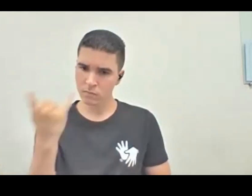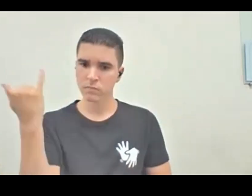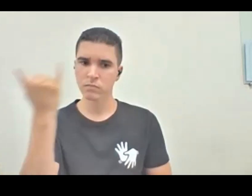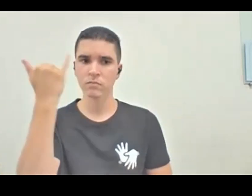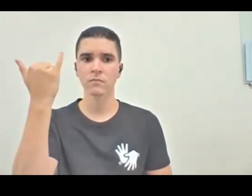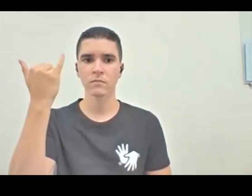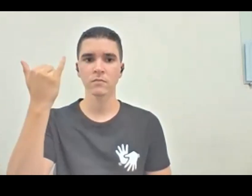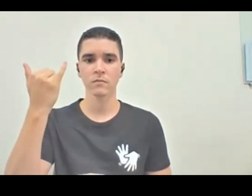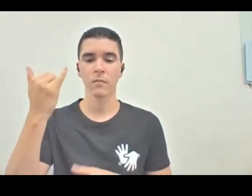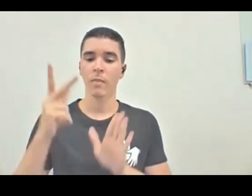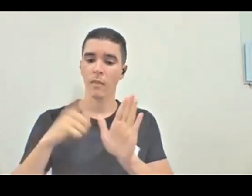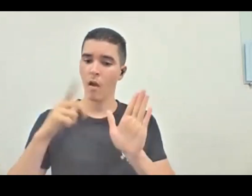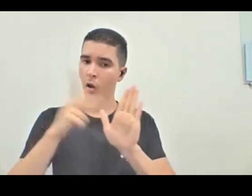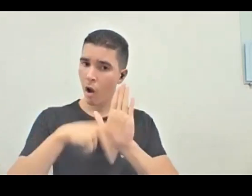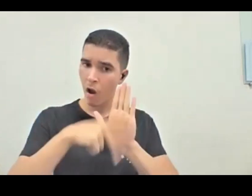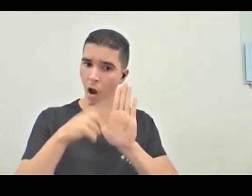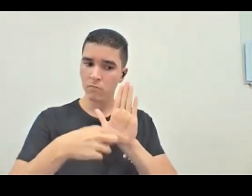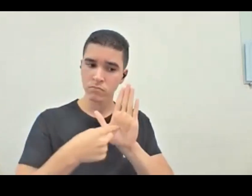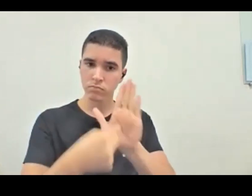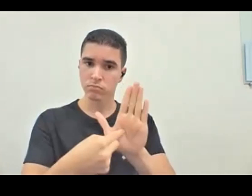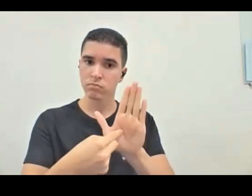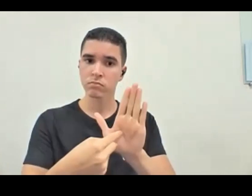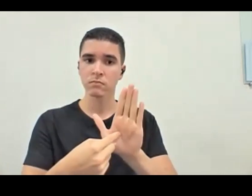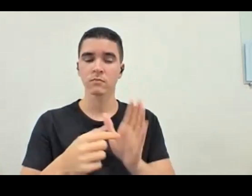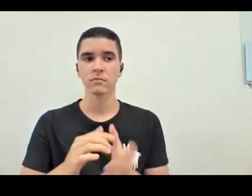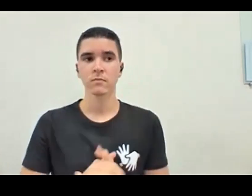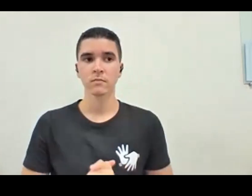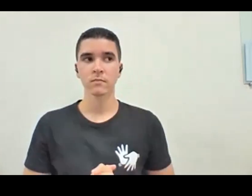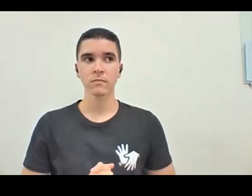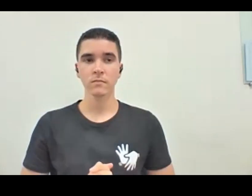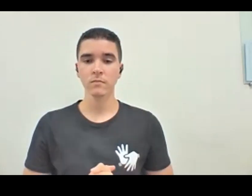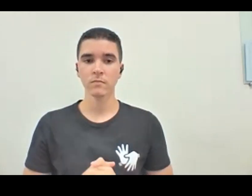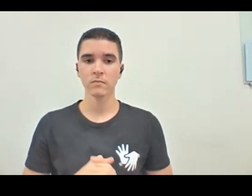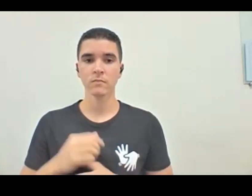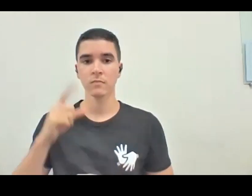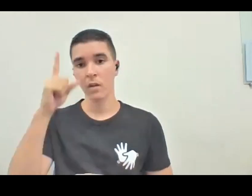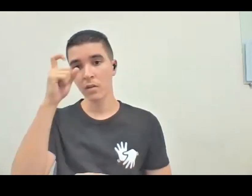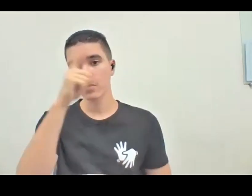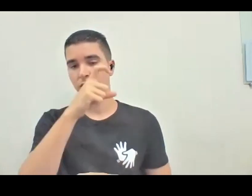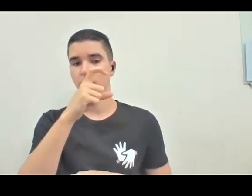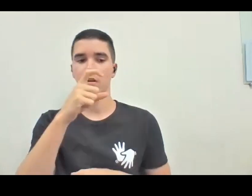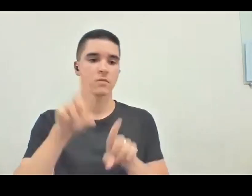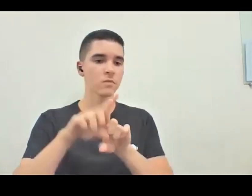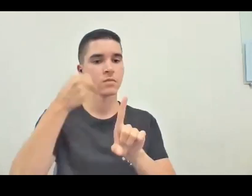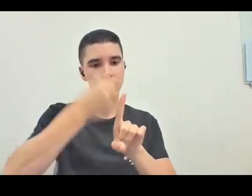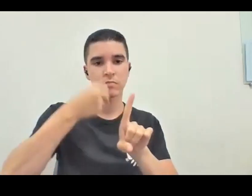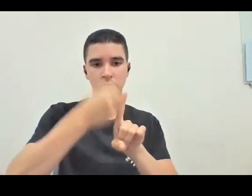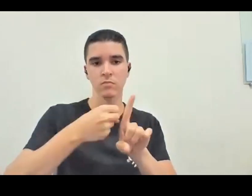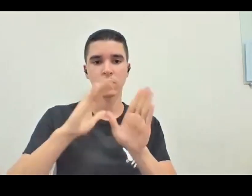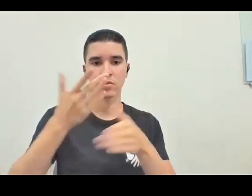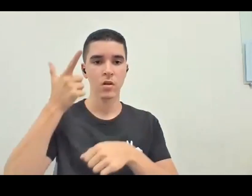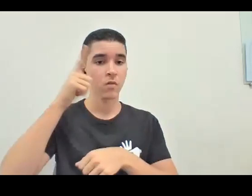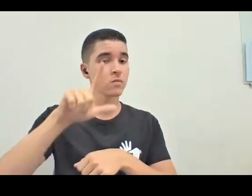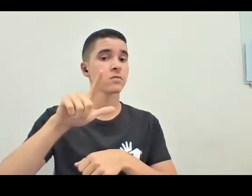relate quem já fez o que fez, as dificuldades enfrentadas, nos ajuda, né? Tem um, nesse